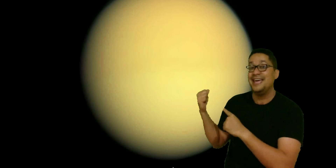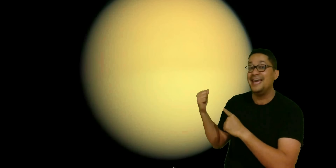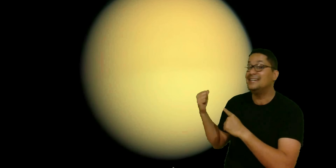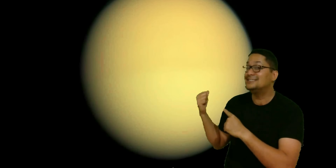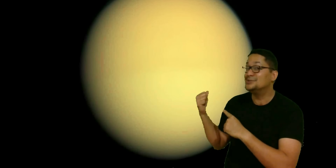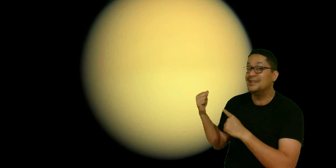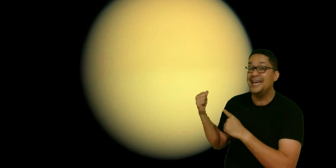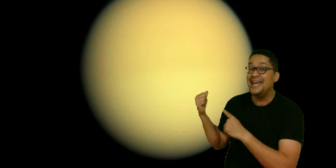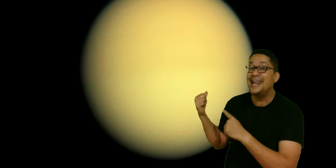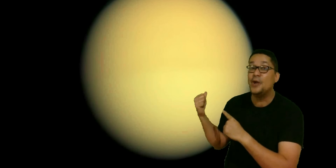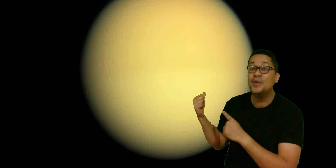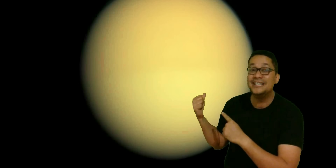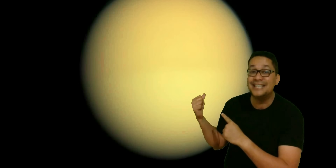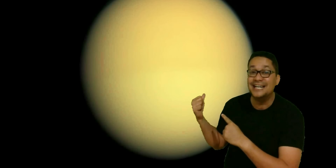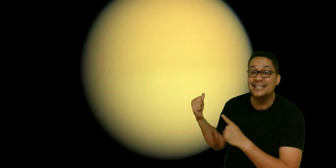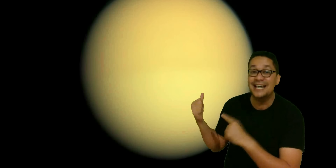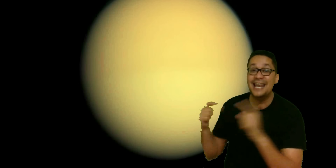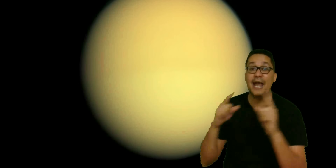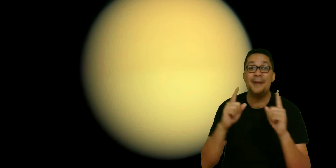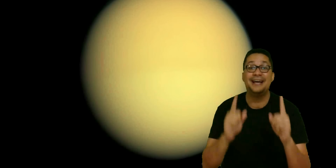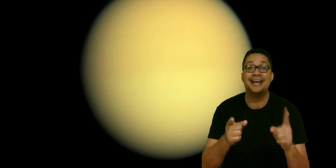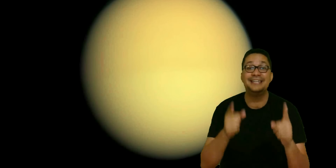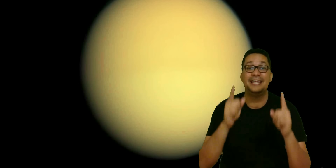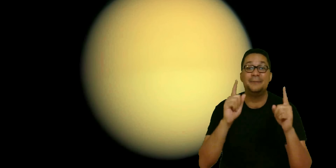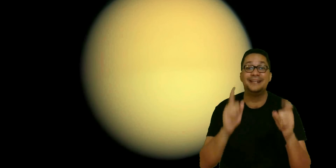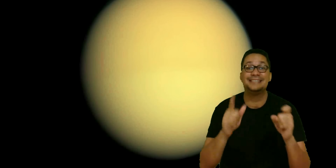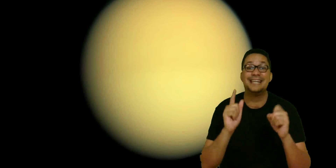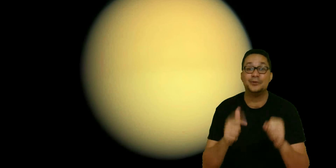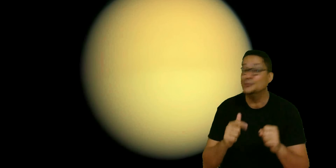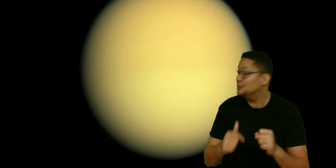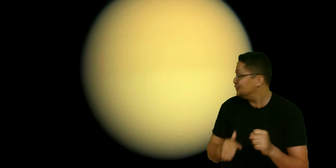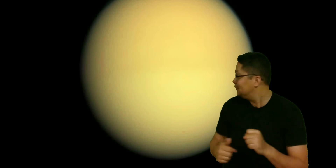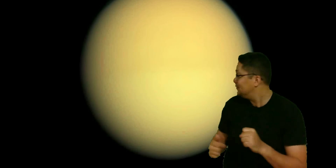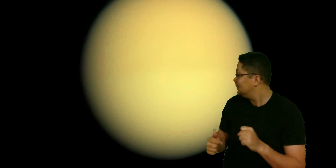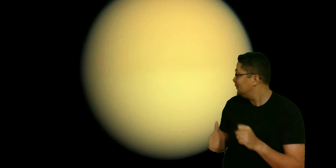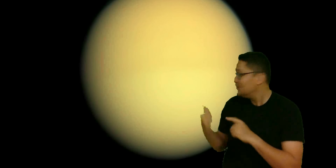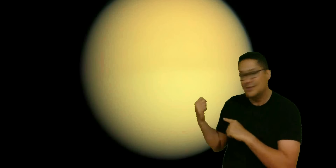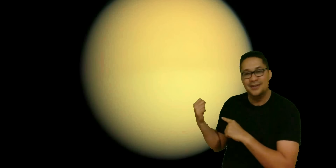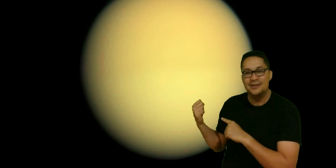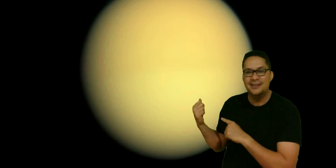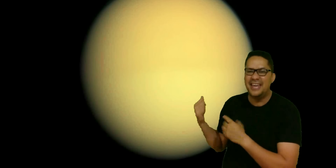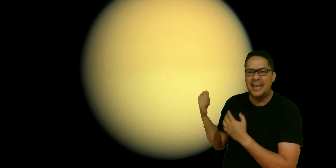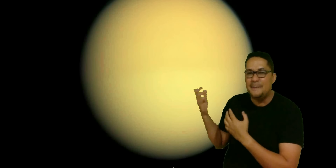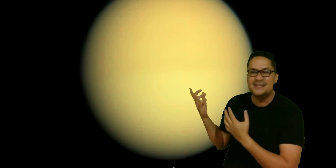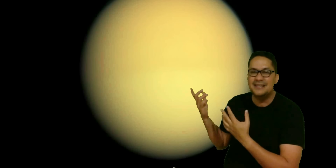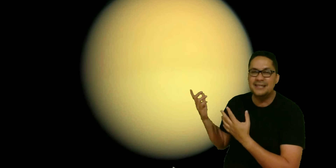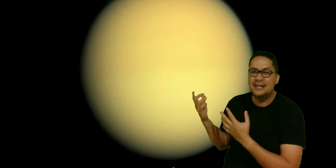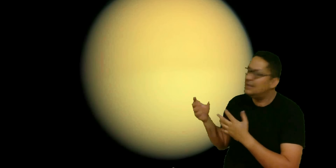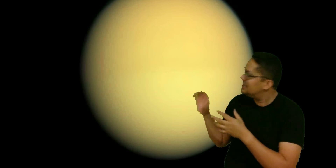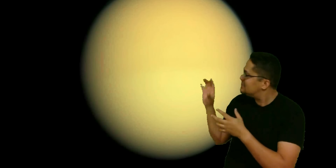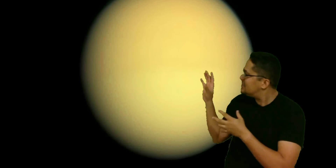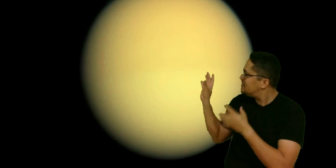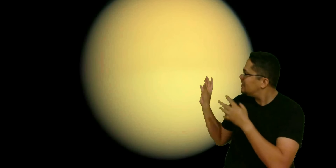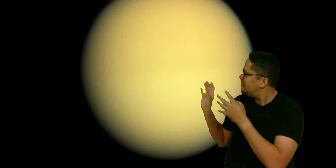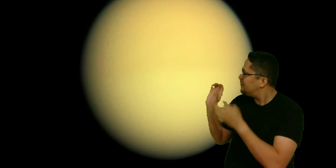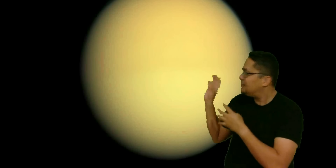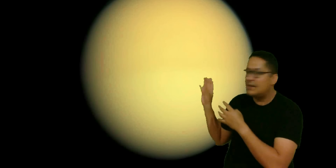Eso es la luna Titán. La más grande del planeta Saturno. ¿Qué especial tiene esa esfera